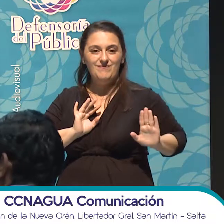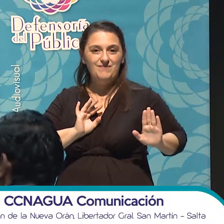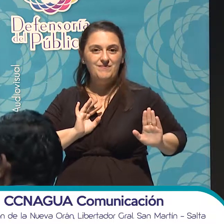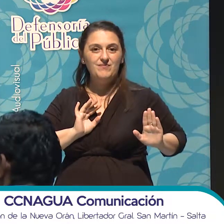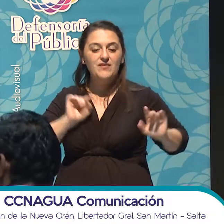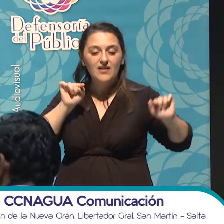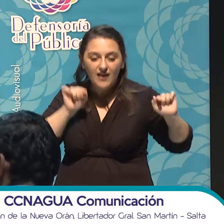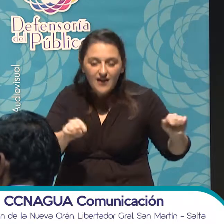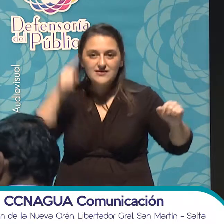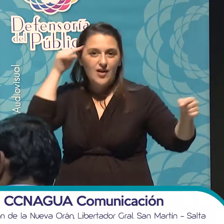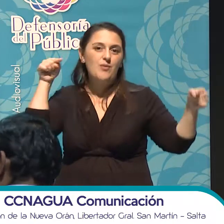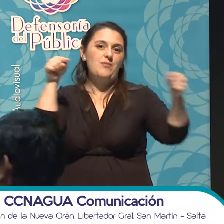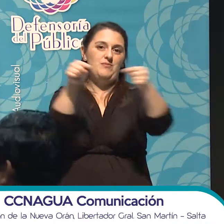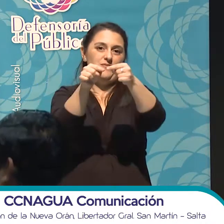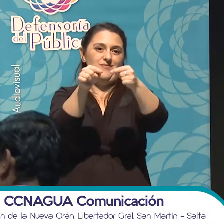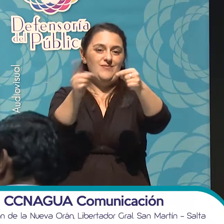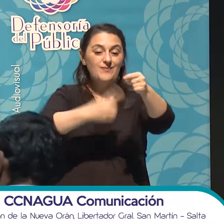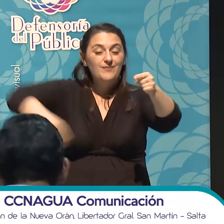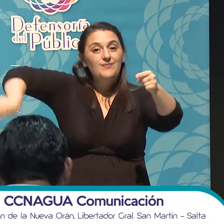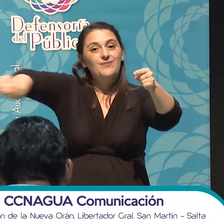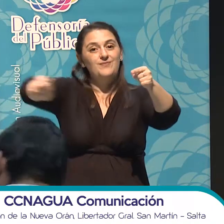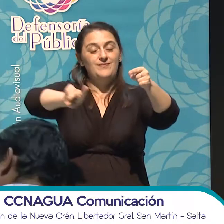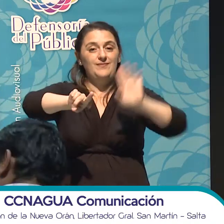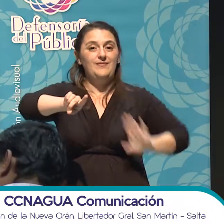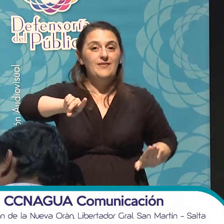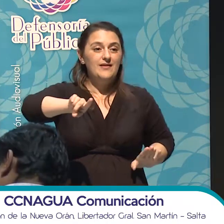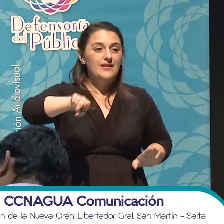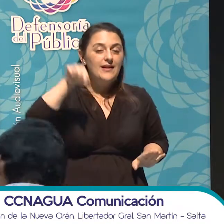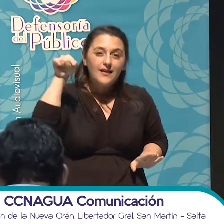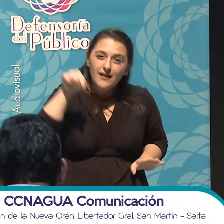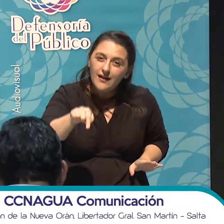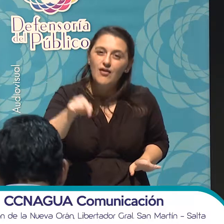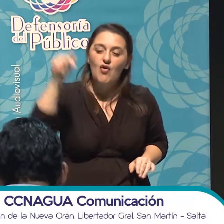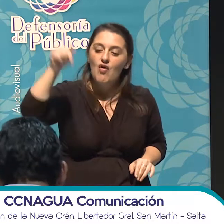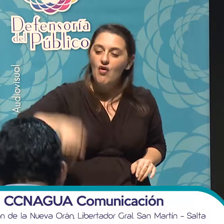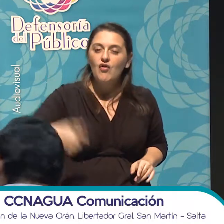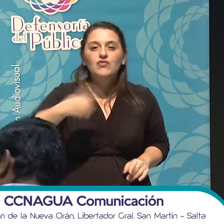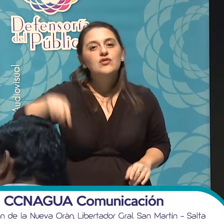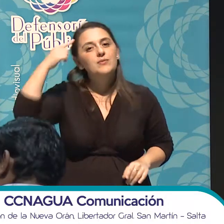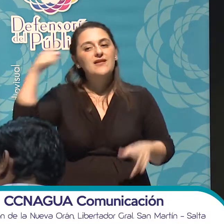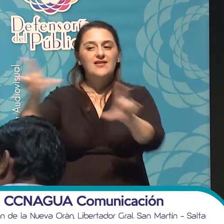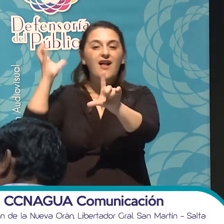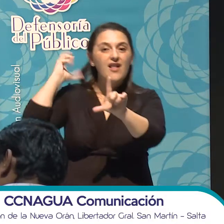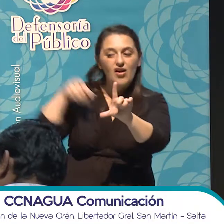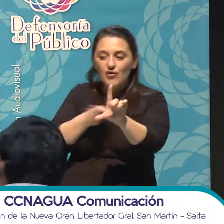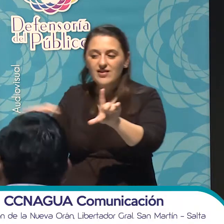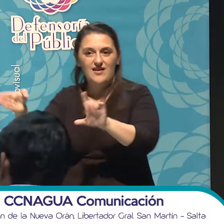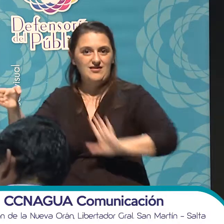Ese creo que es el desafío que tenemos. Los que hoy por hoy no consideramos los medios alternativos